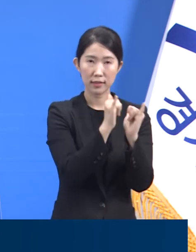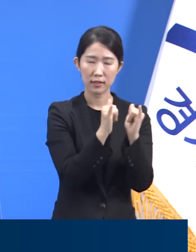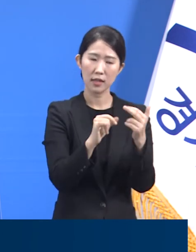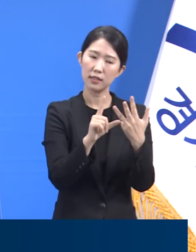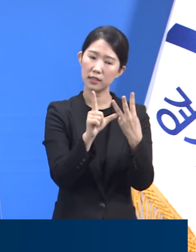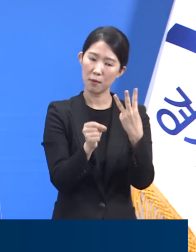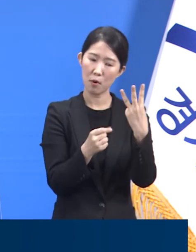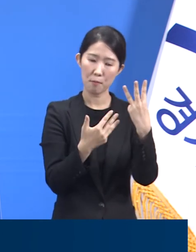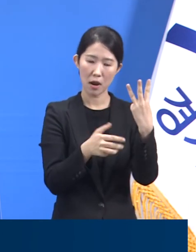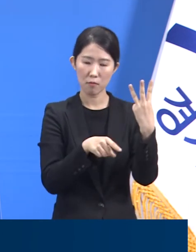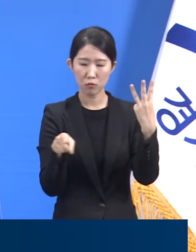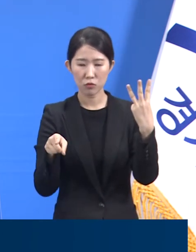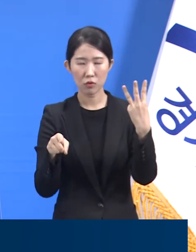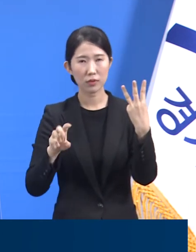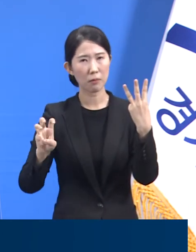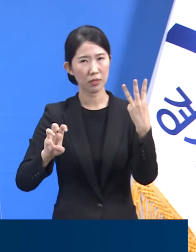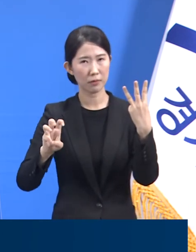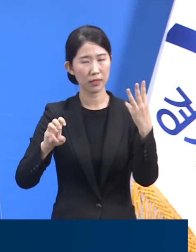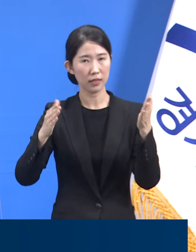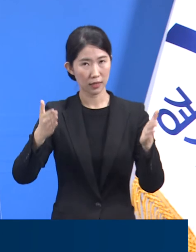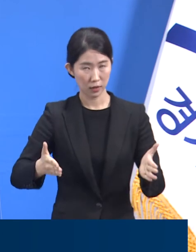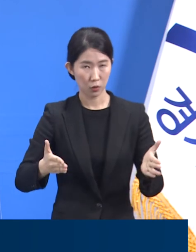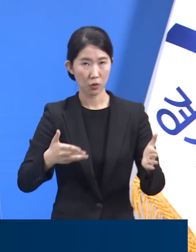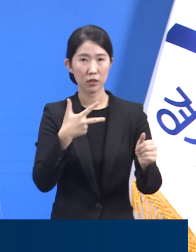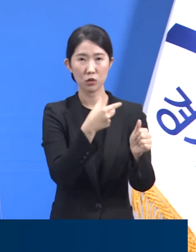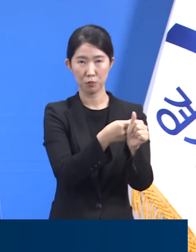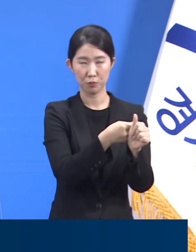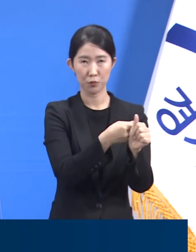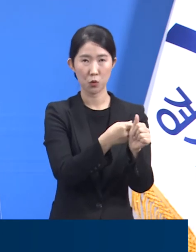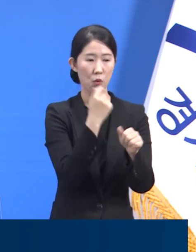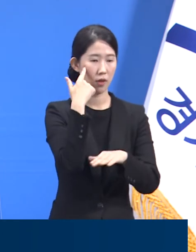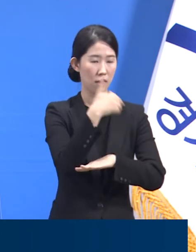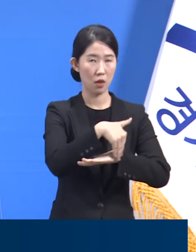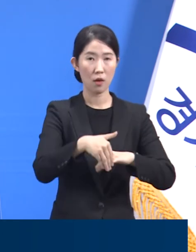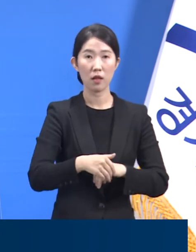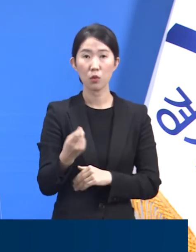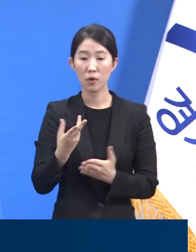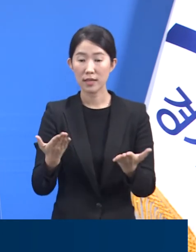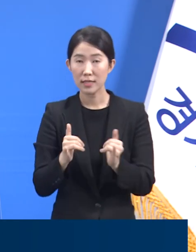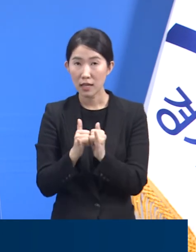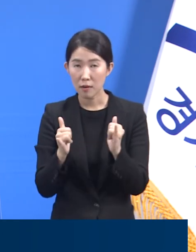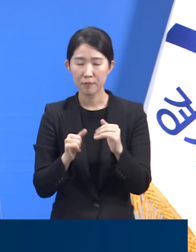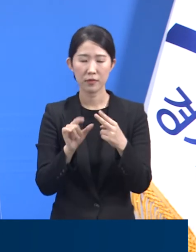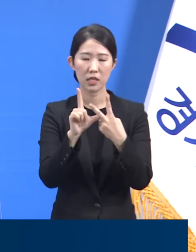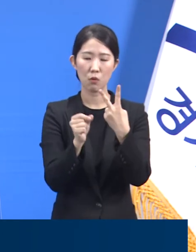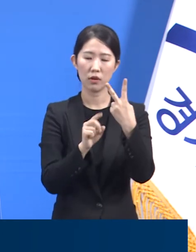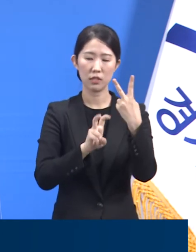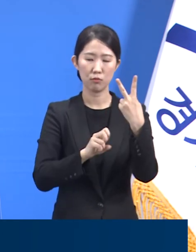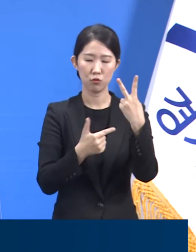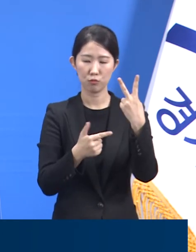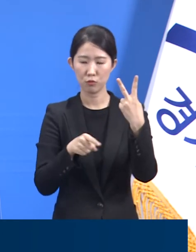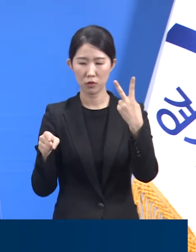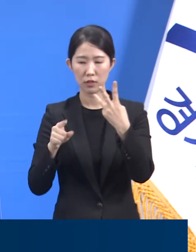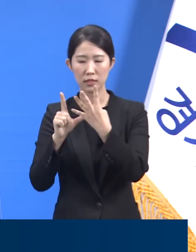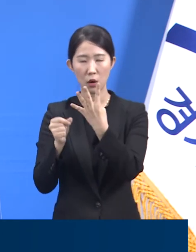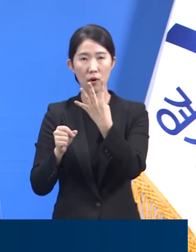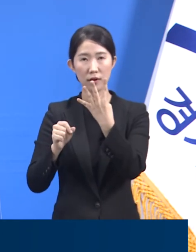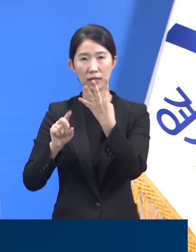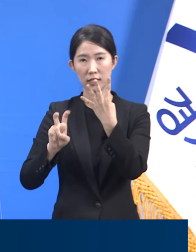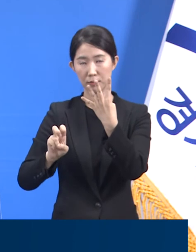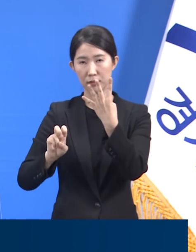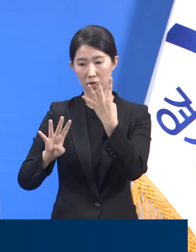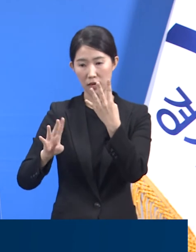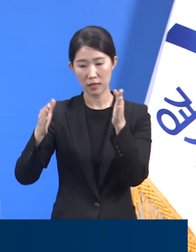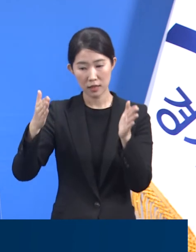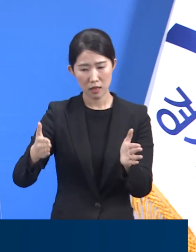8일부터 30일 사이에 이루어졌고 종사자의 경우엔 2월 26일부터 4월 24일 사이 여러 차례